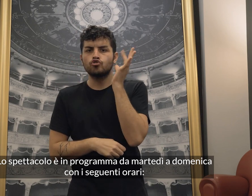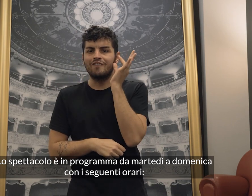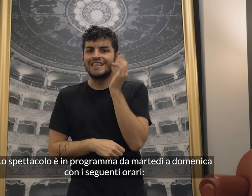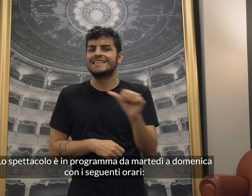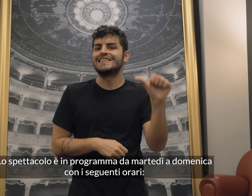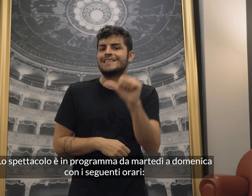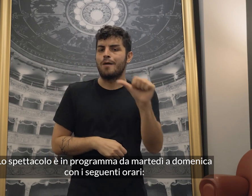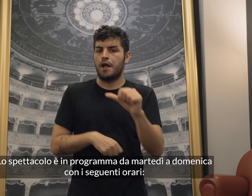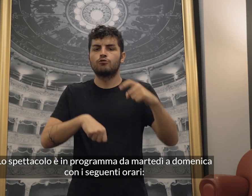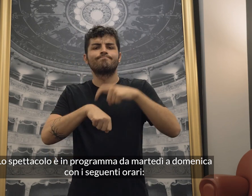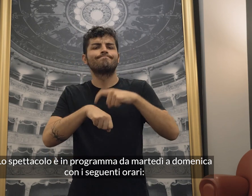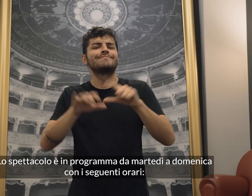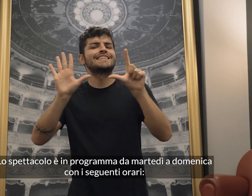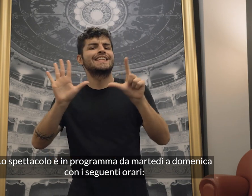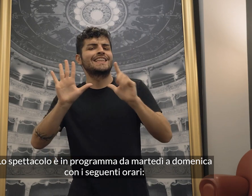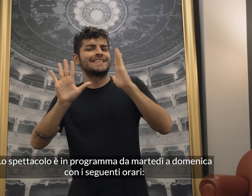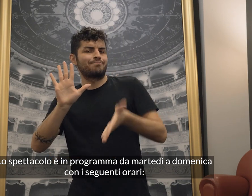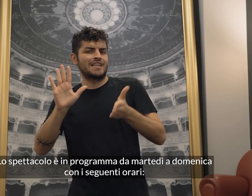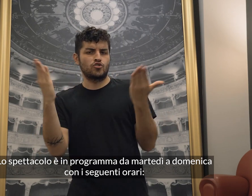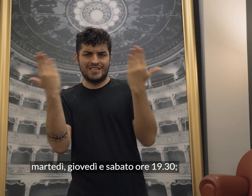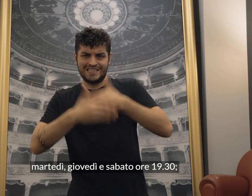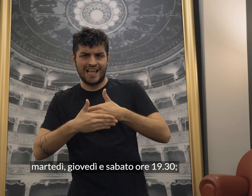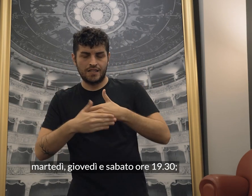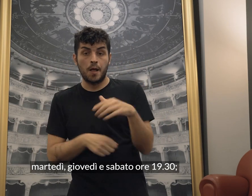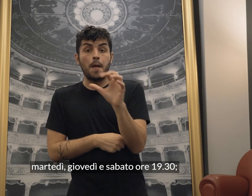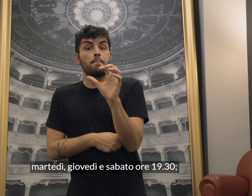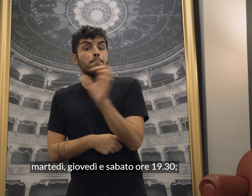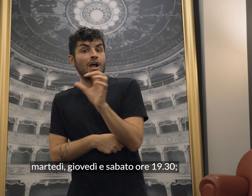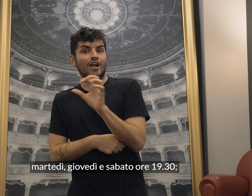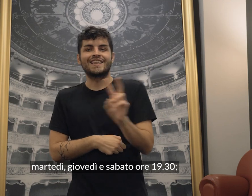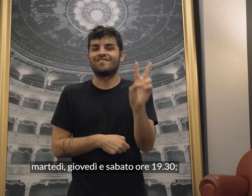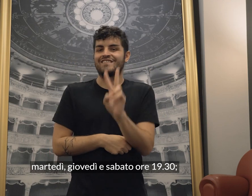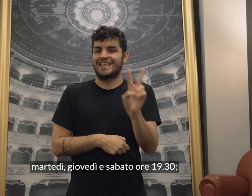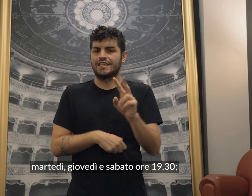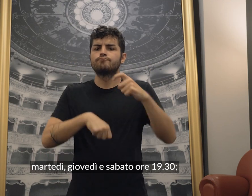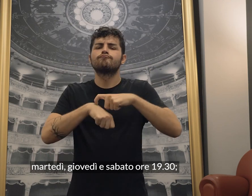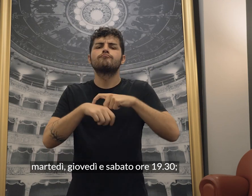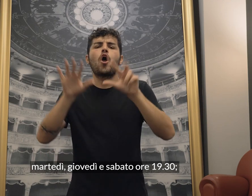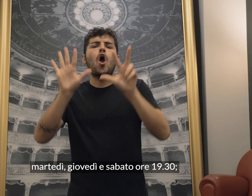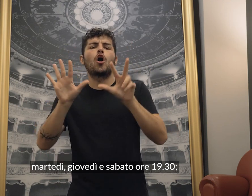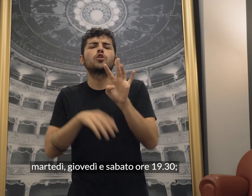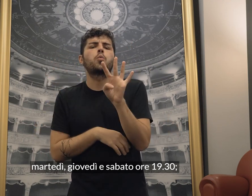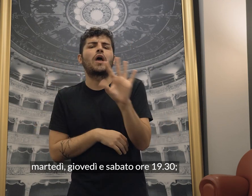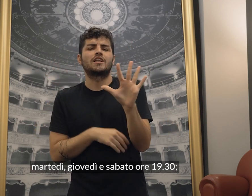con i seguenti orari, martedì, giovedì e sabato ore 19.30.